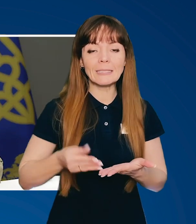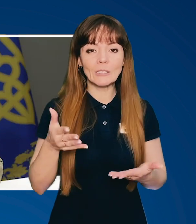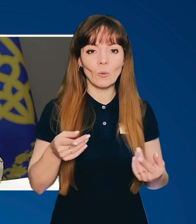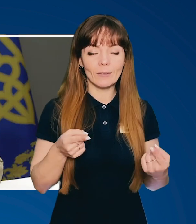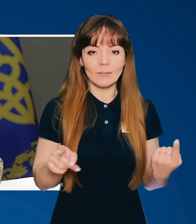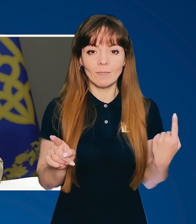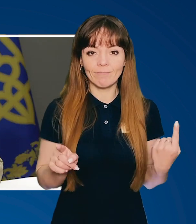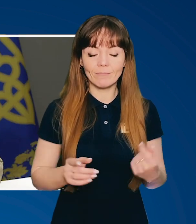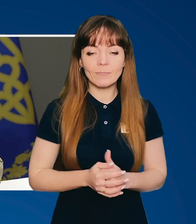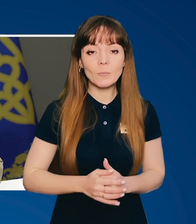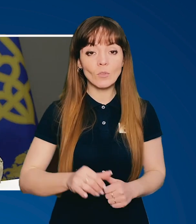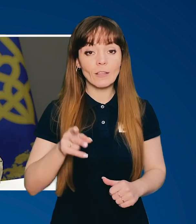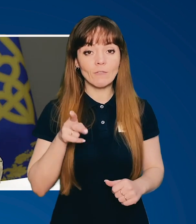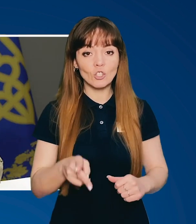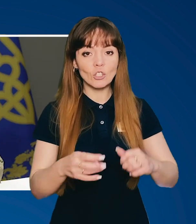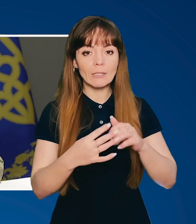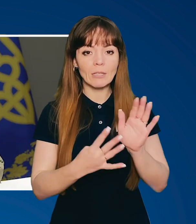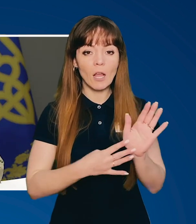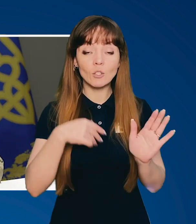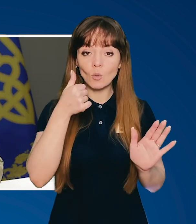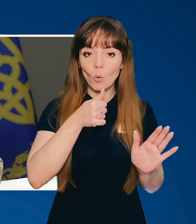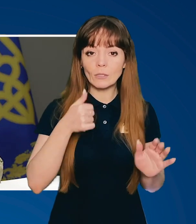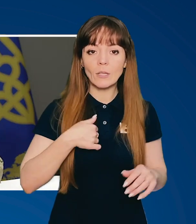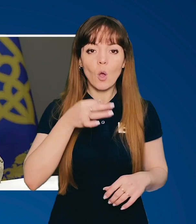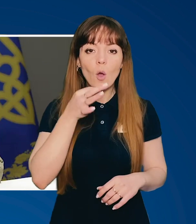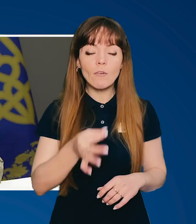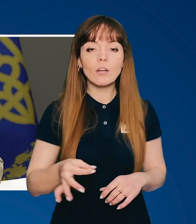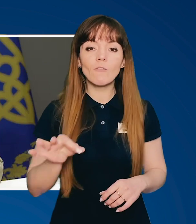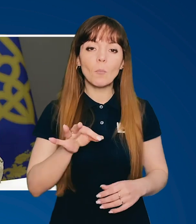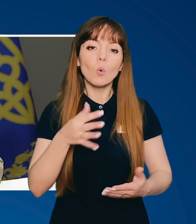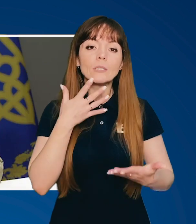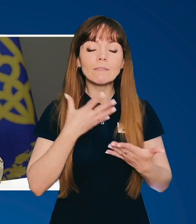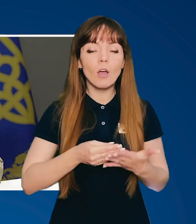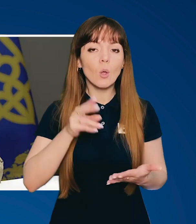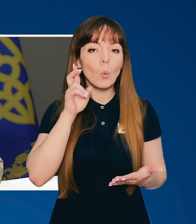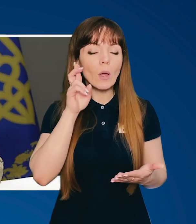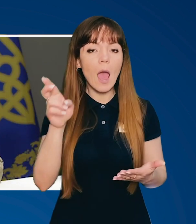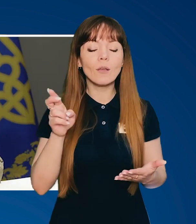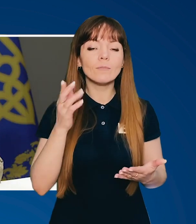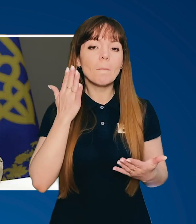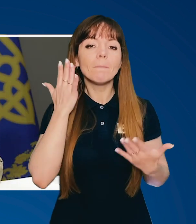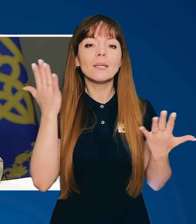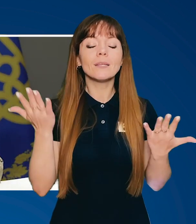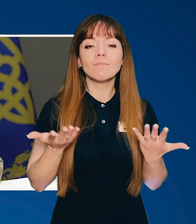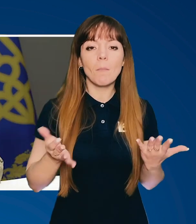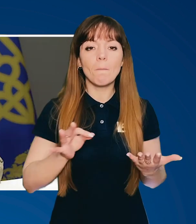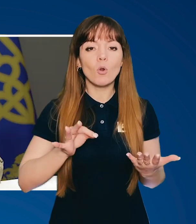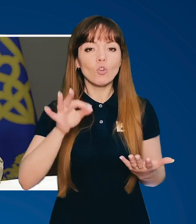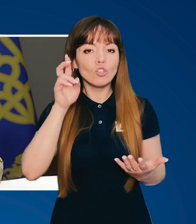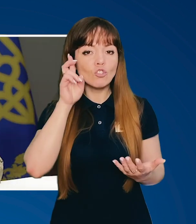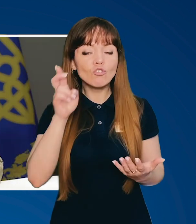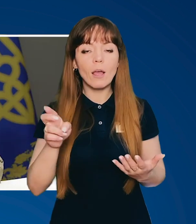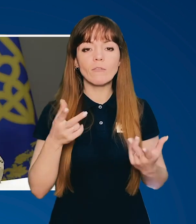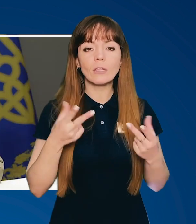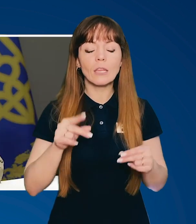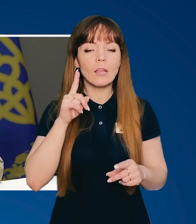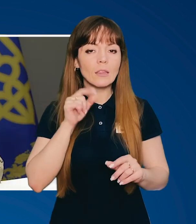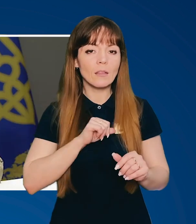цінностях. У 2019 році я говорив про свою країну мрії, про державу, де